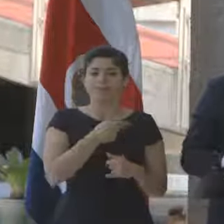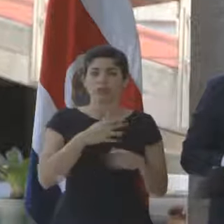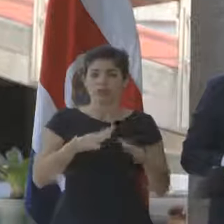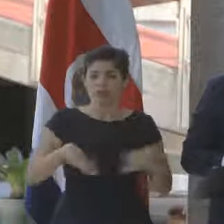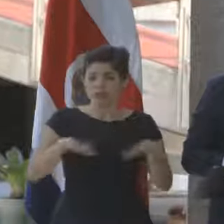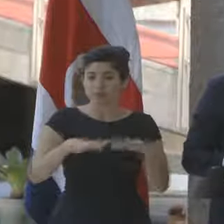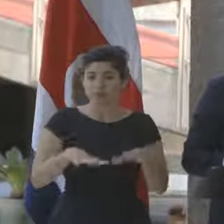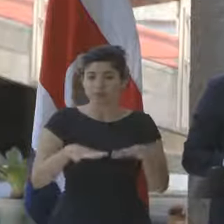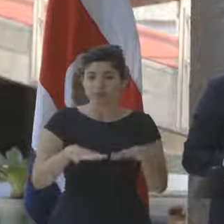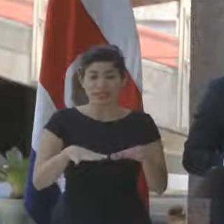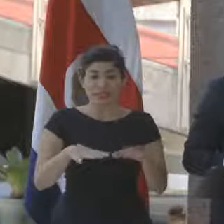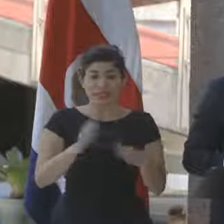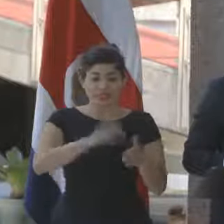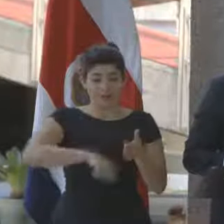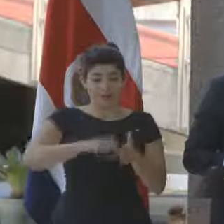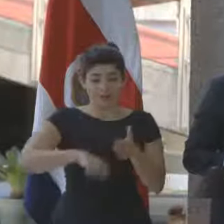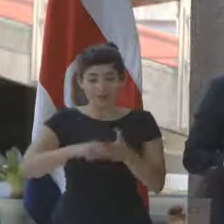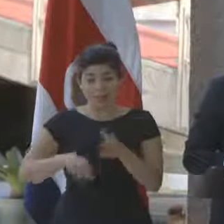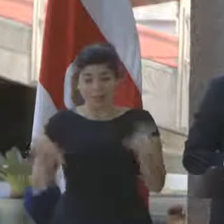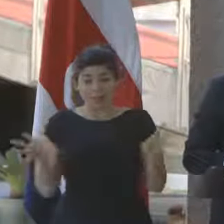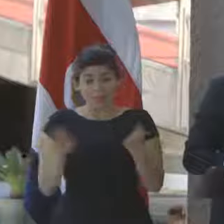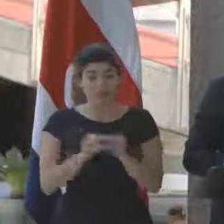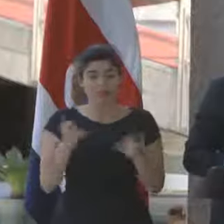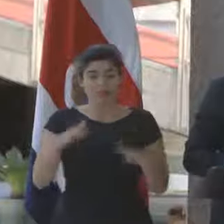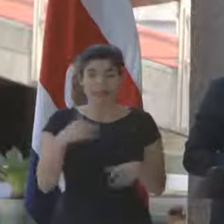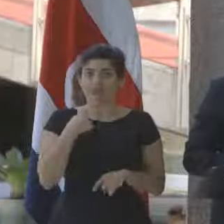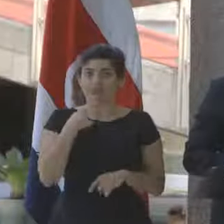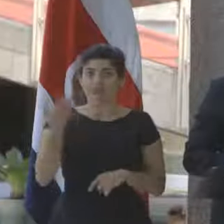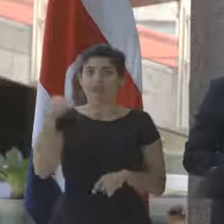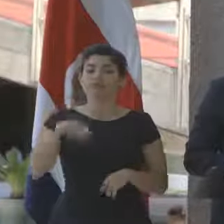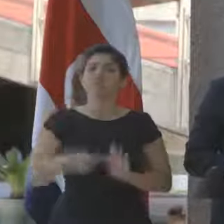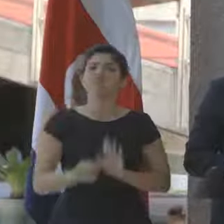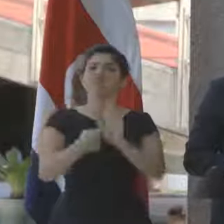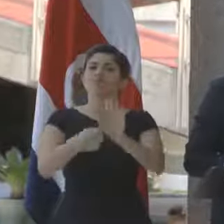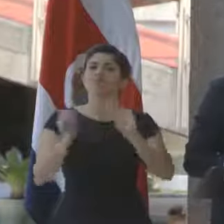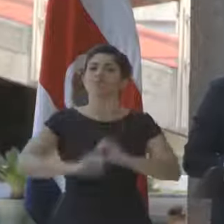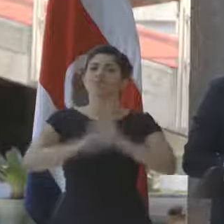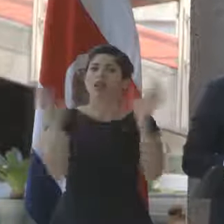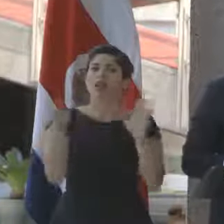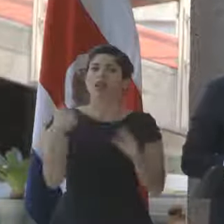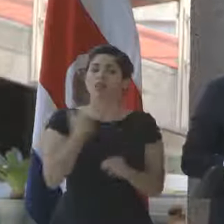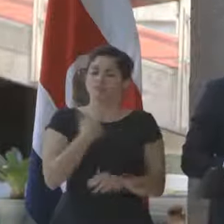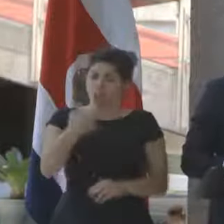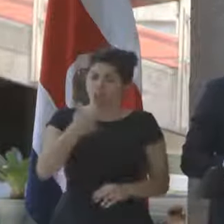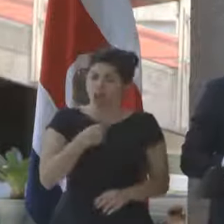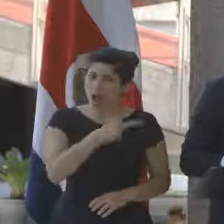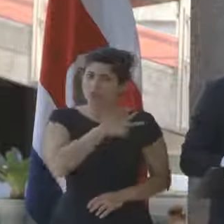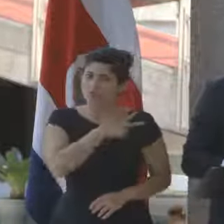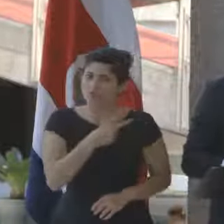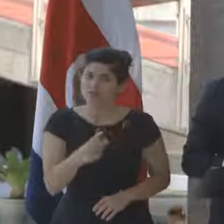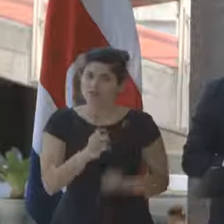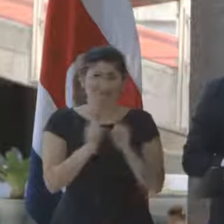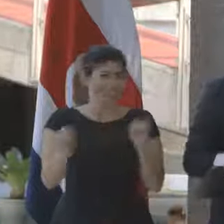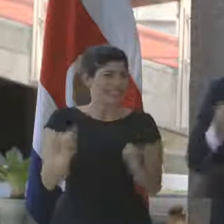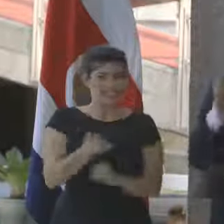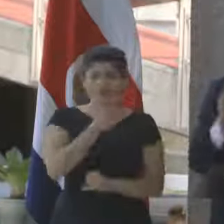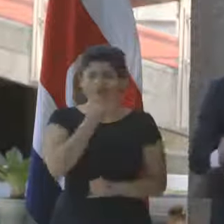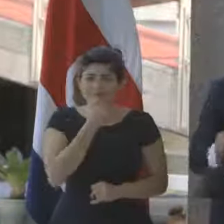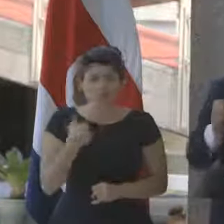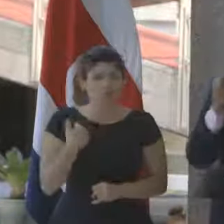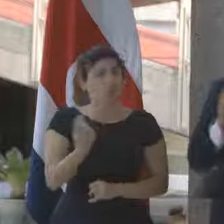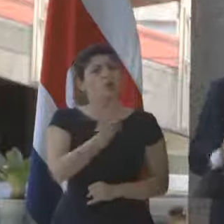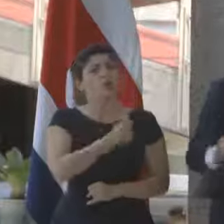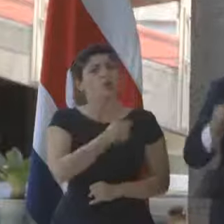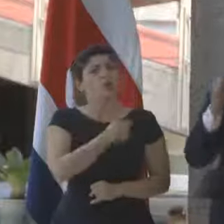firmas, como he dicho, una muestra clara de nuestra voluntad inequívoca y de